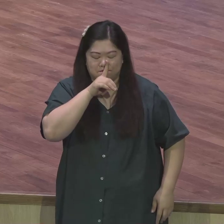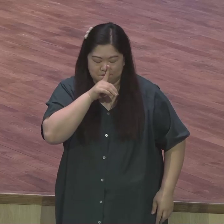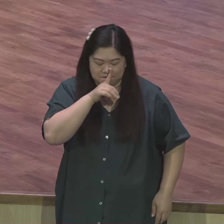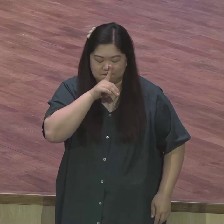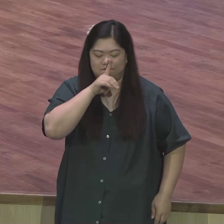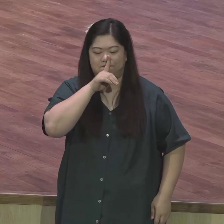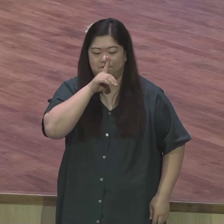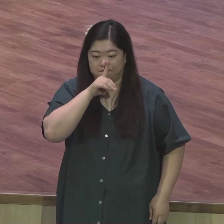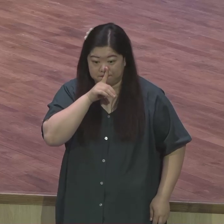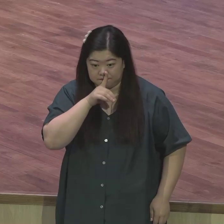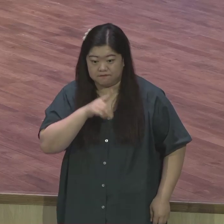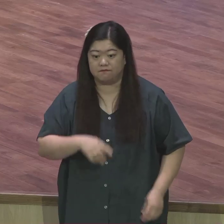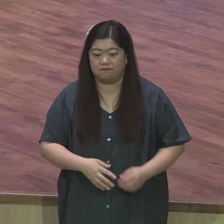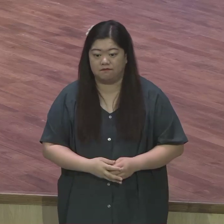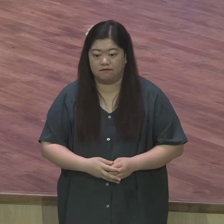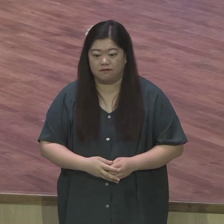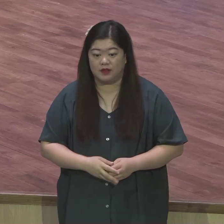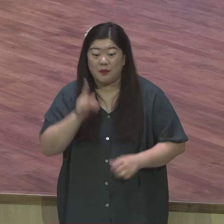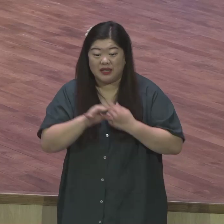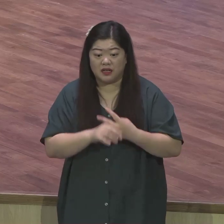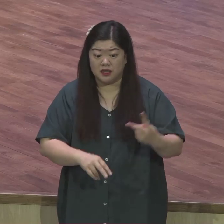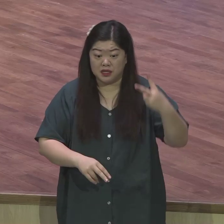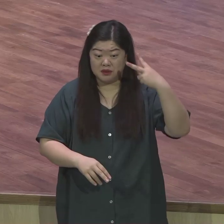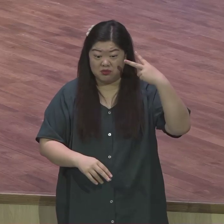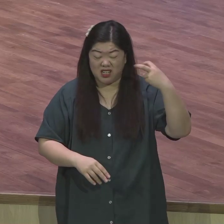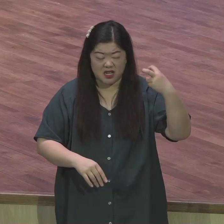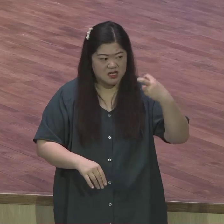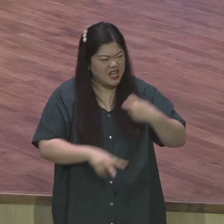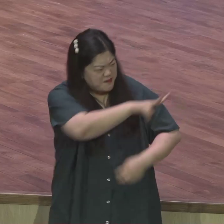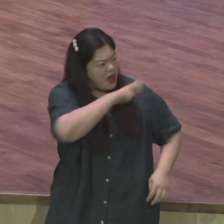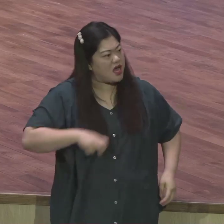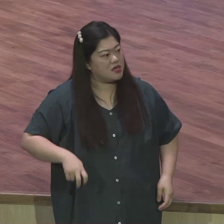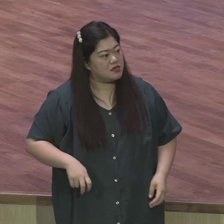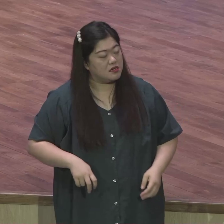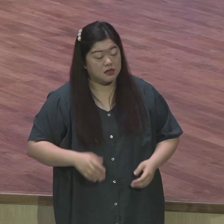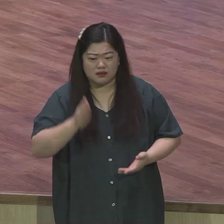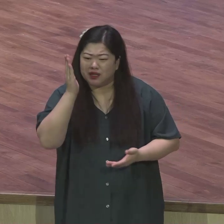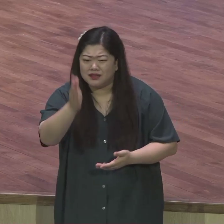같이 미워가지고 똑같은 사람이에요 그냥 아닌데 뭐 나는